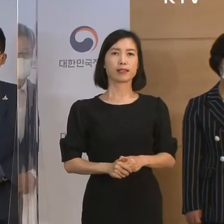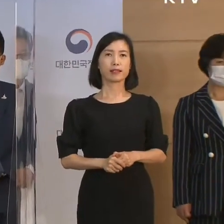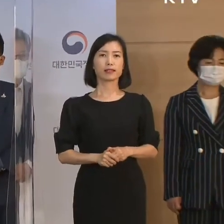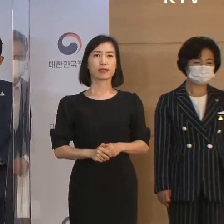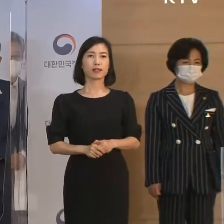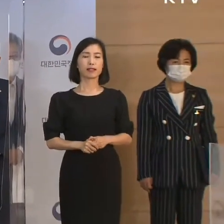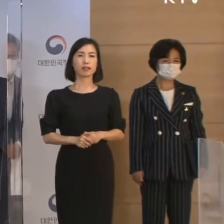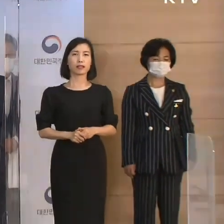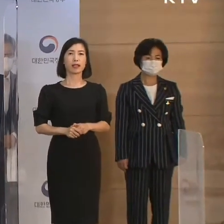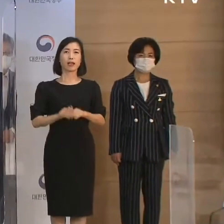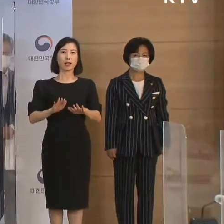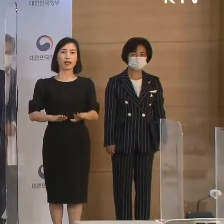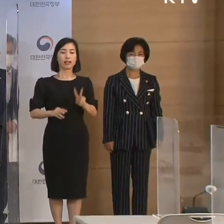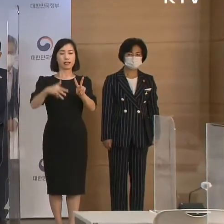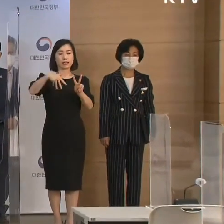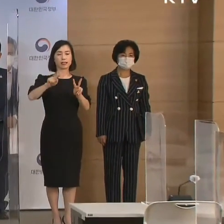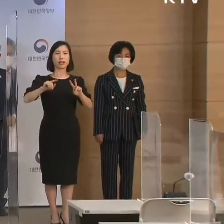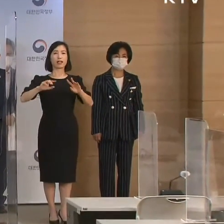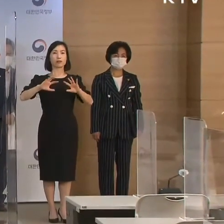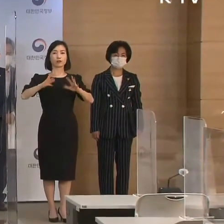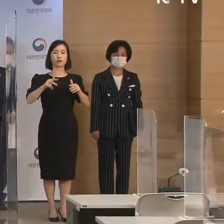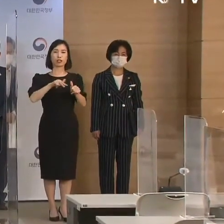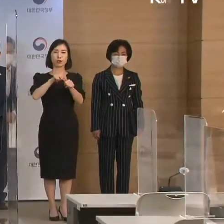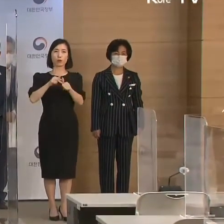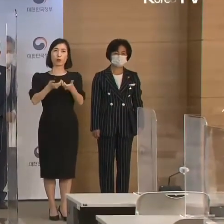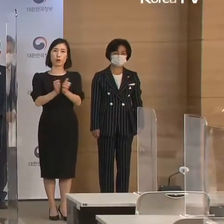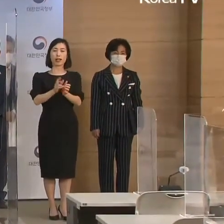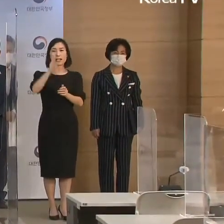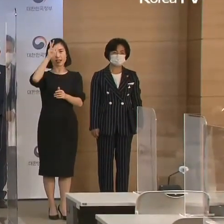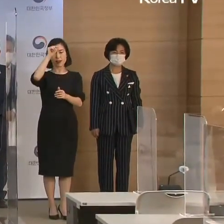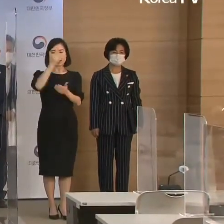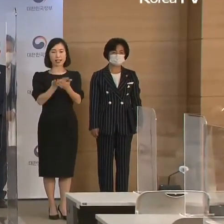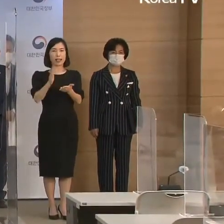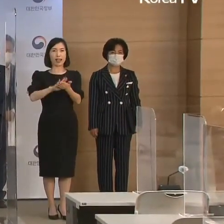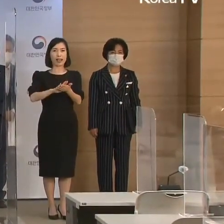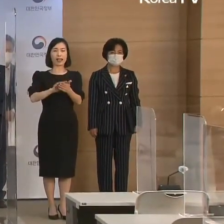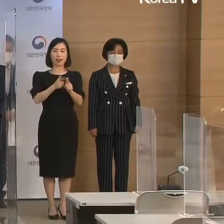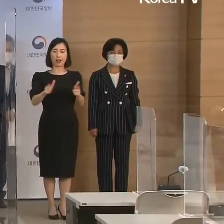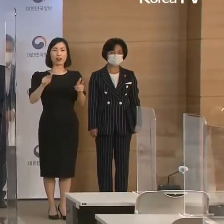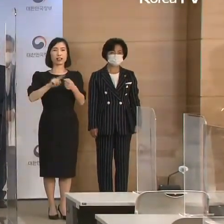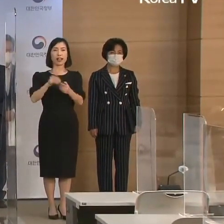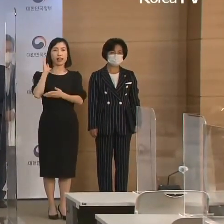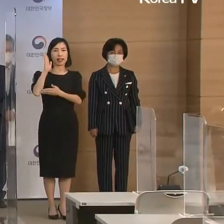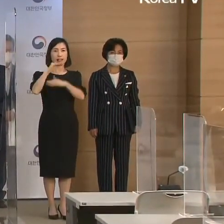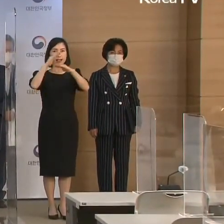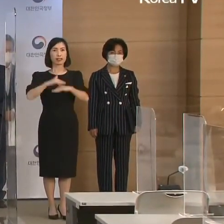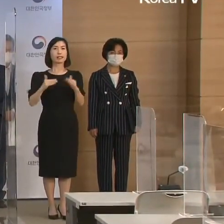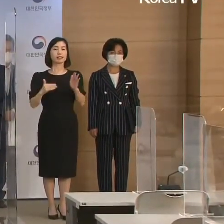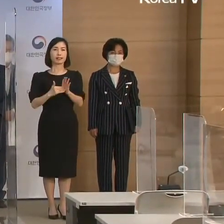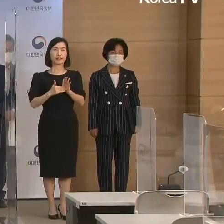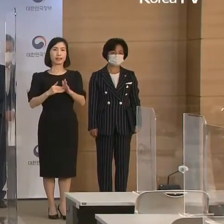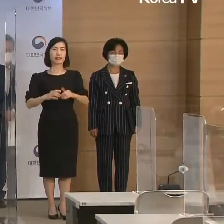이상 제2차 국정원 검찰 경찰개혁전략회의 언론 브리핑을 마치겠습니다.